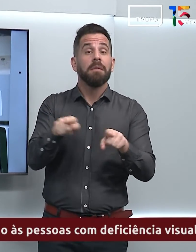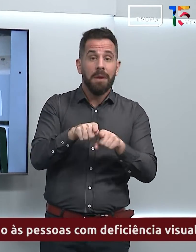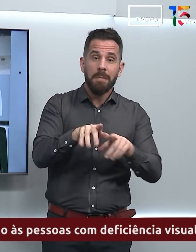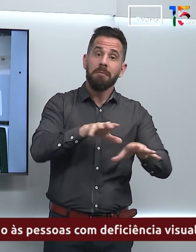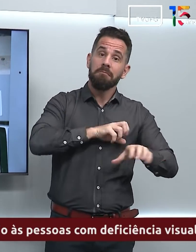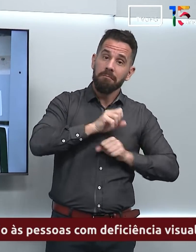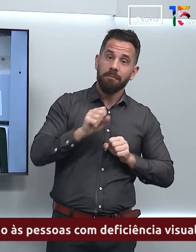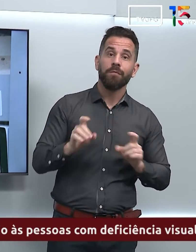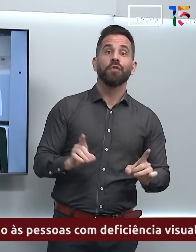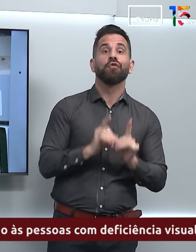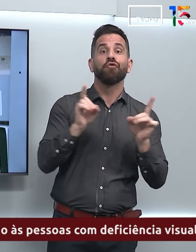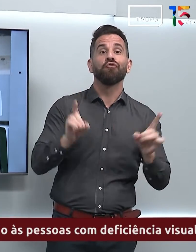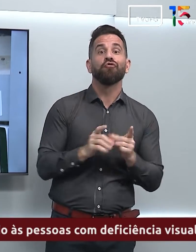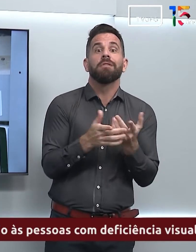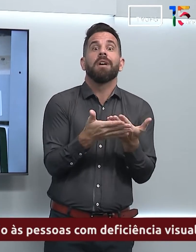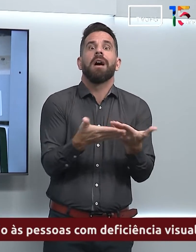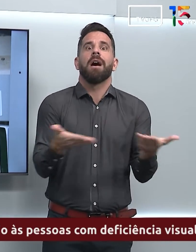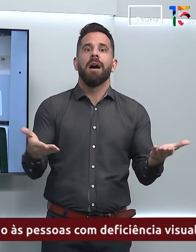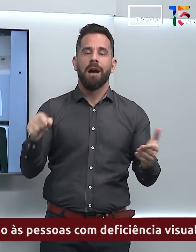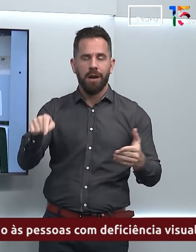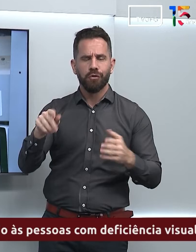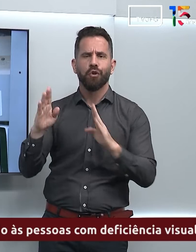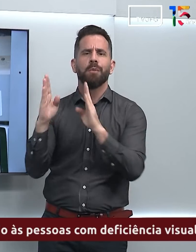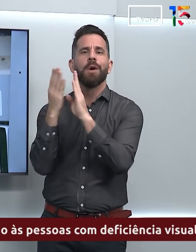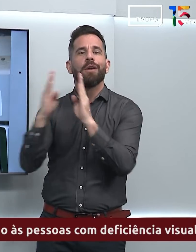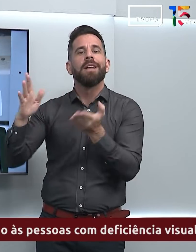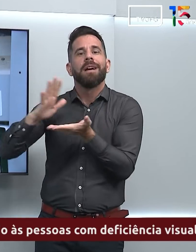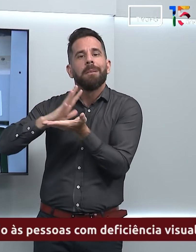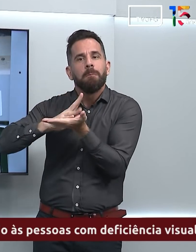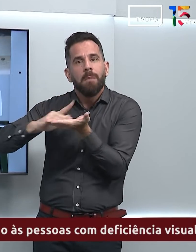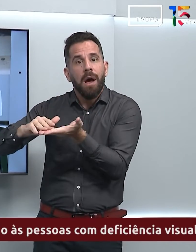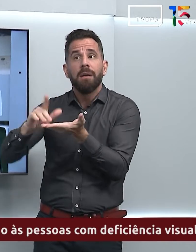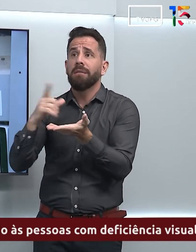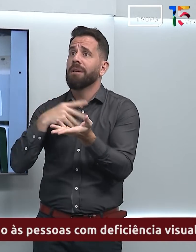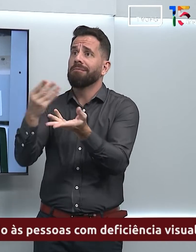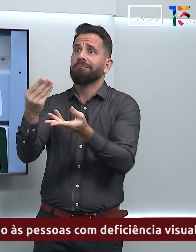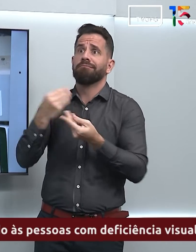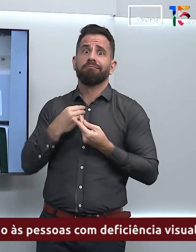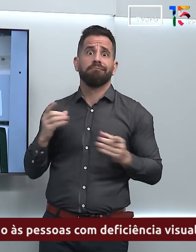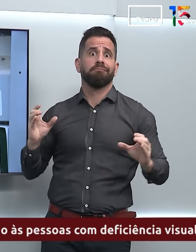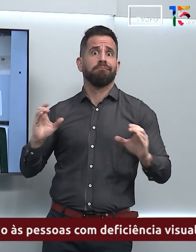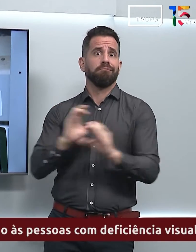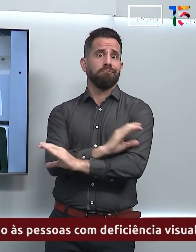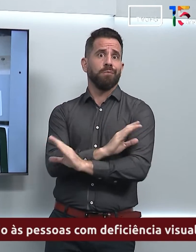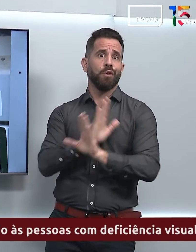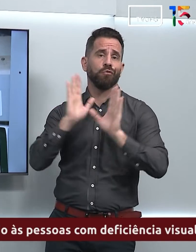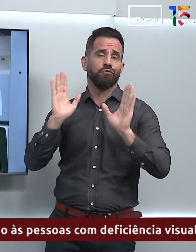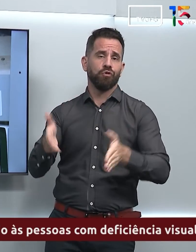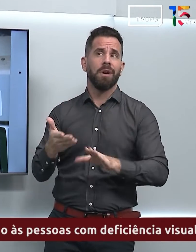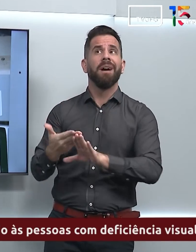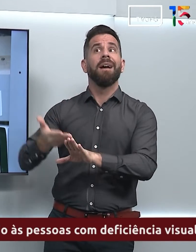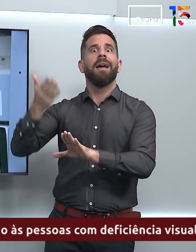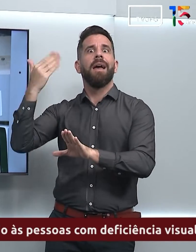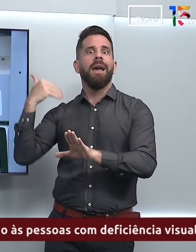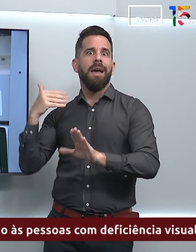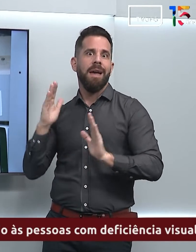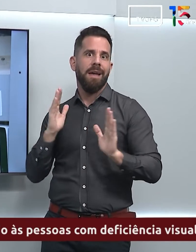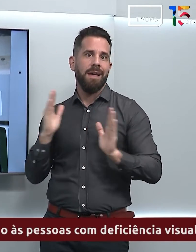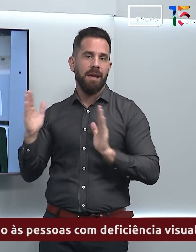didático, através da Biblioteca Braille e do material que ela me oferecia naquela época. Porque hoje